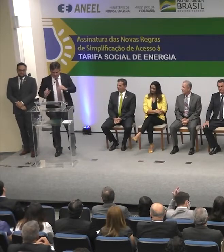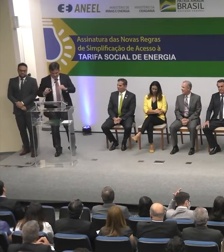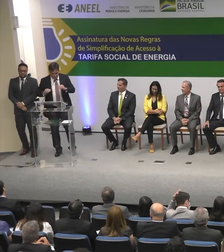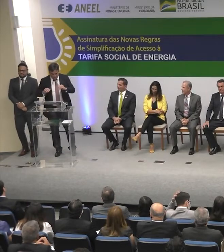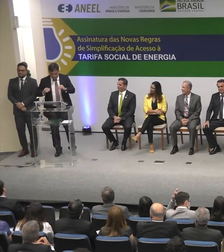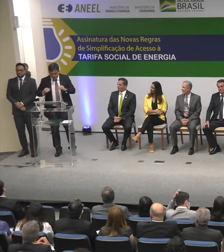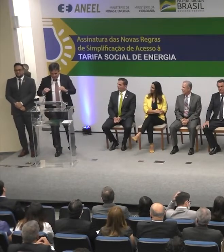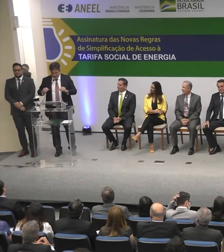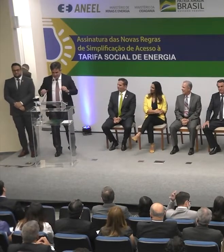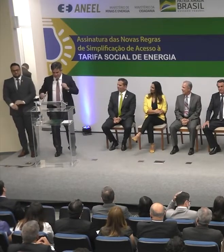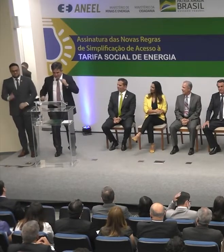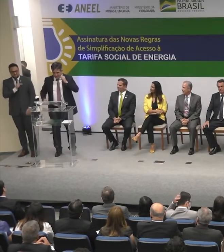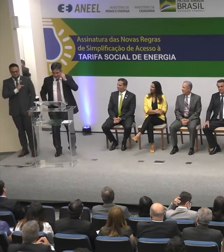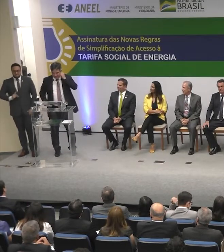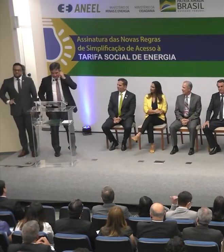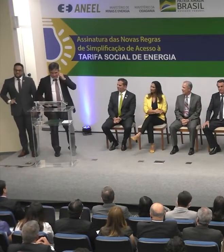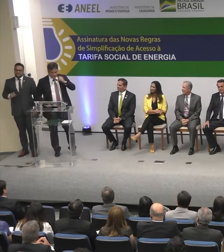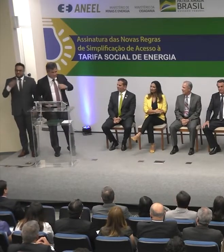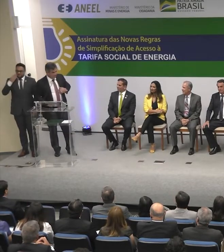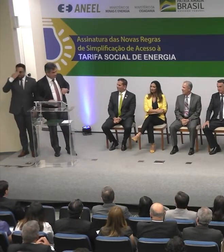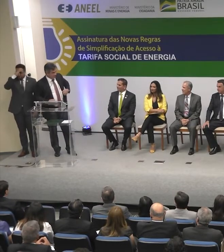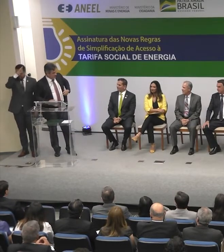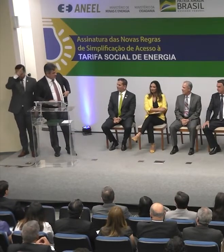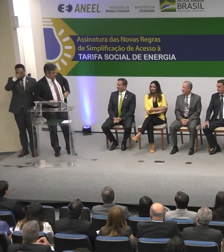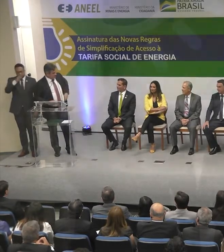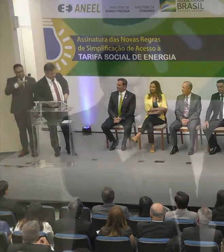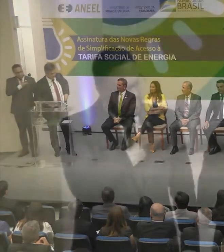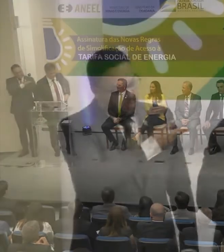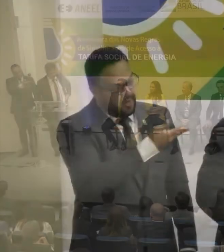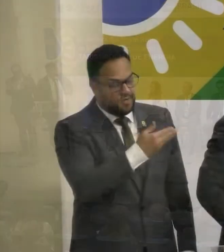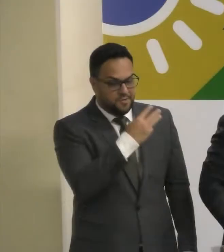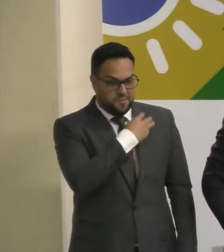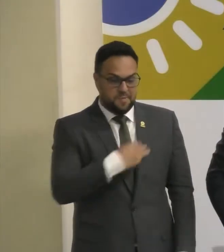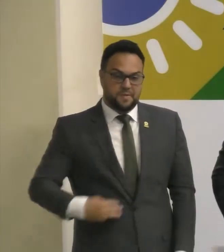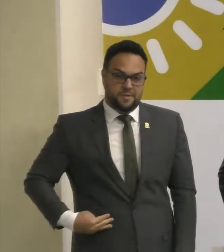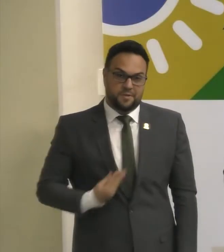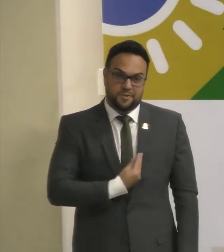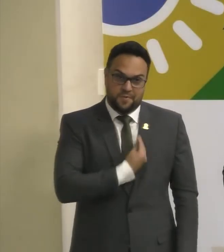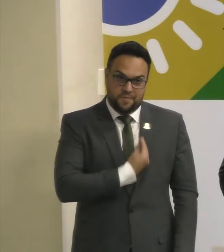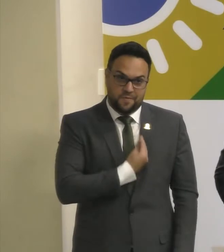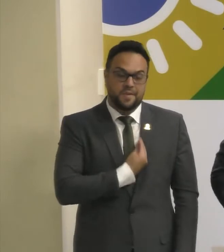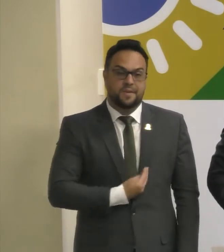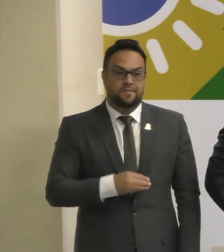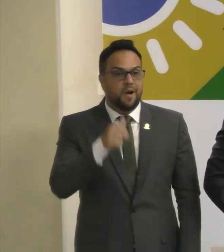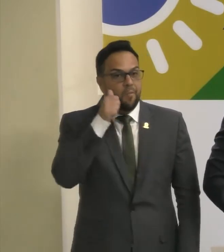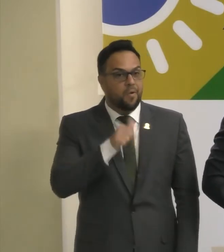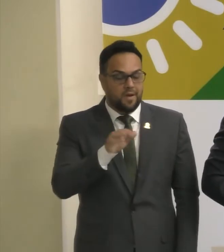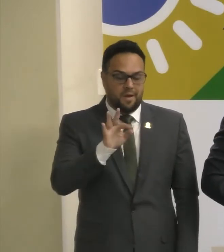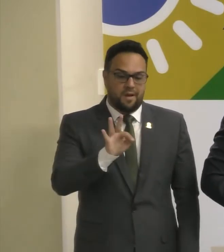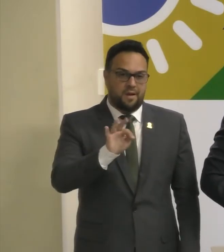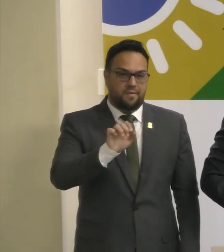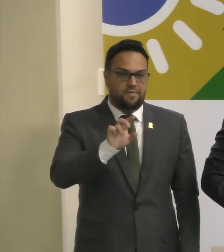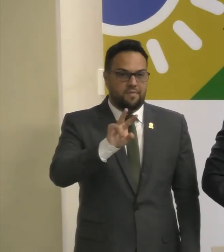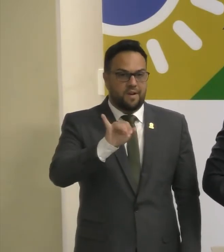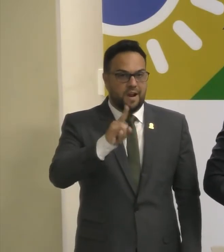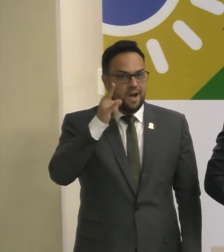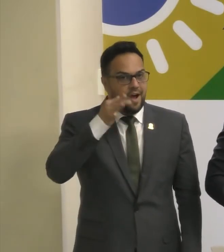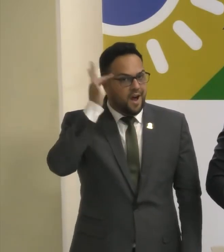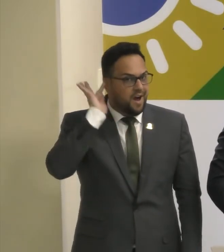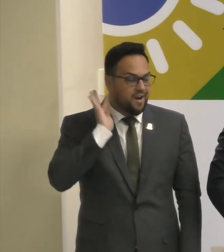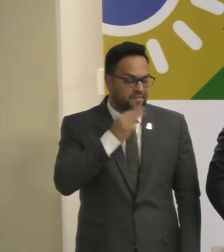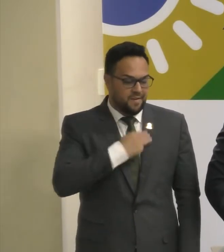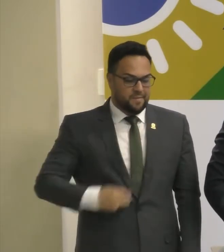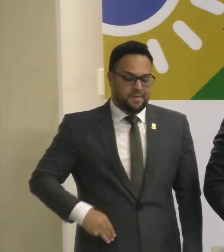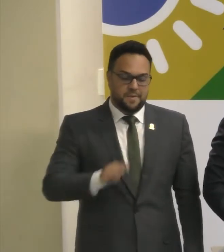Senhor presidente Jair Bolsonaro, senhores ministros aqui, Flávia Arruda, ministro Bento Albuquerque,